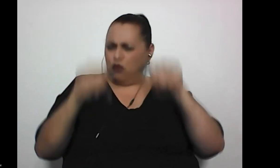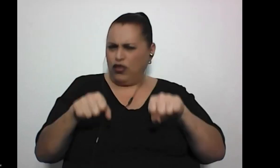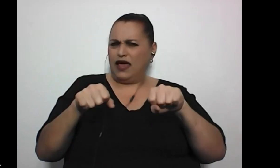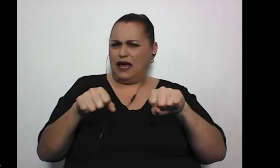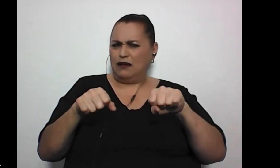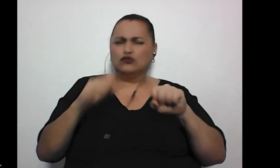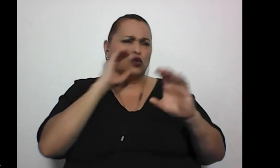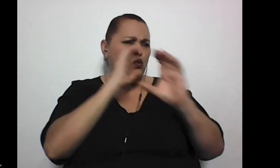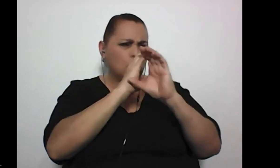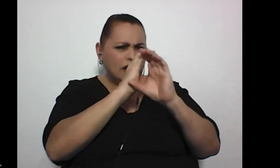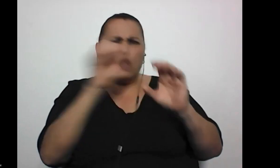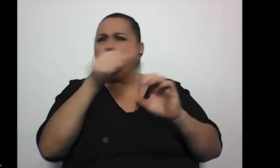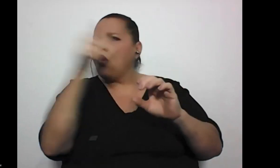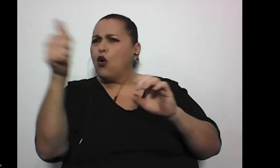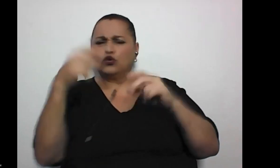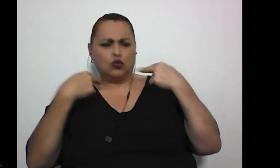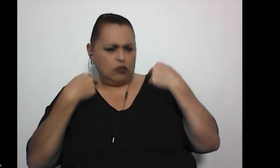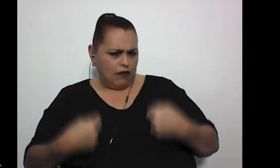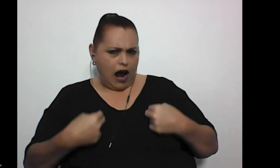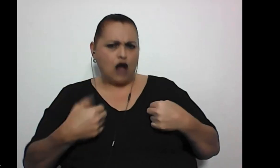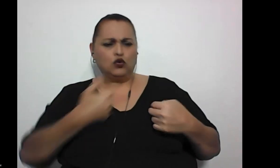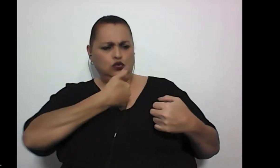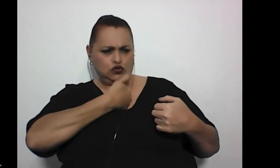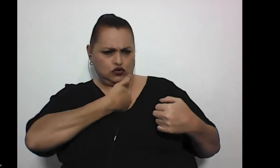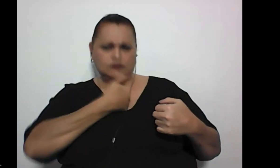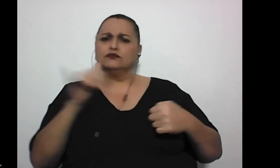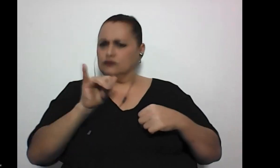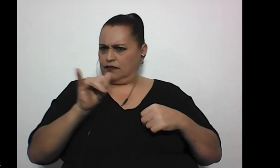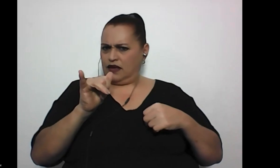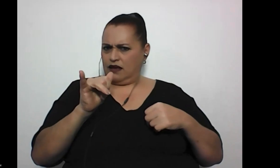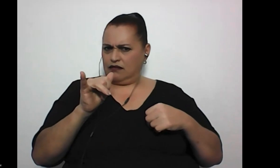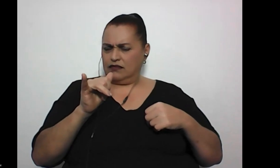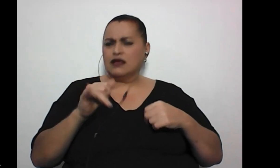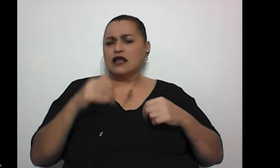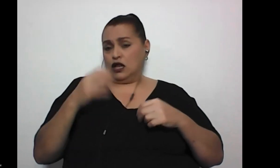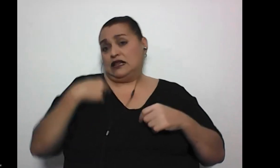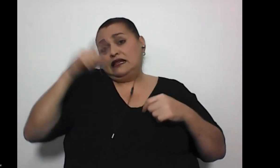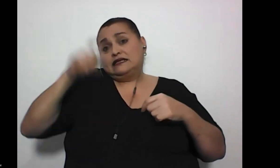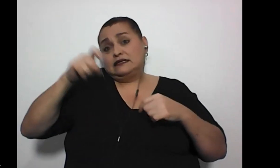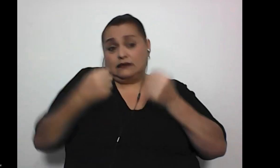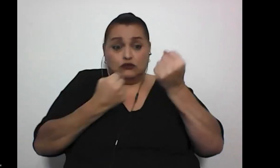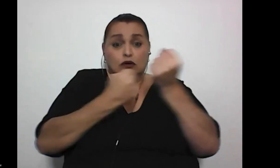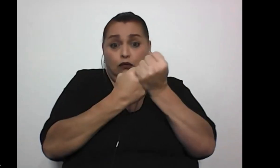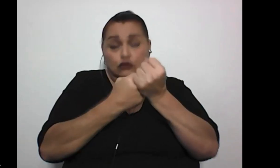otro ser humano también, de una mascota y de nosotras mismas y eventualmente vamos a ocupar apoyo para hacerlo